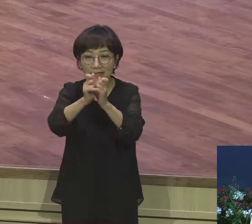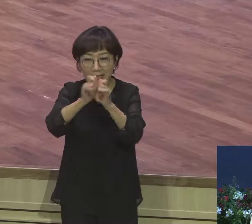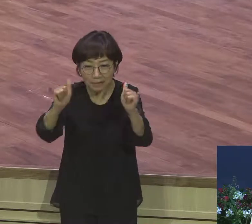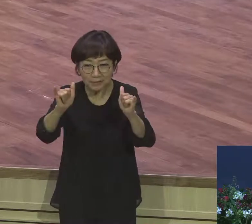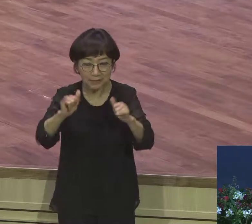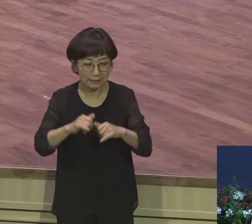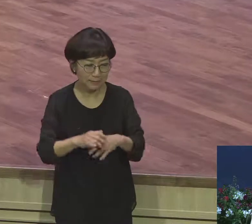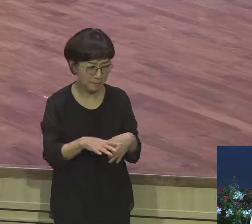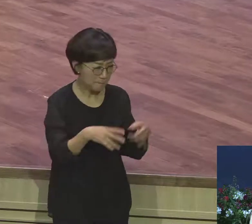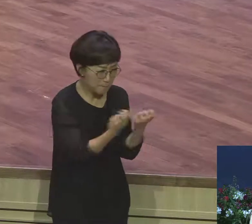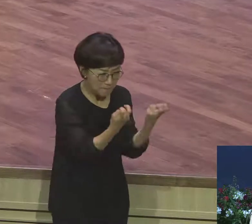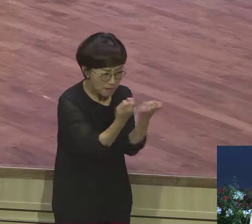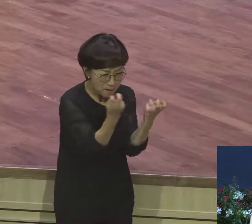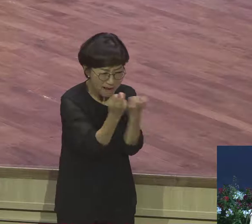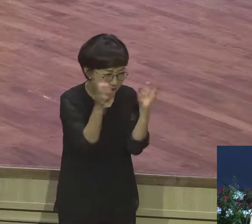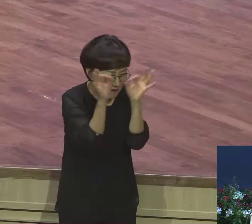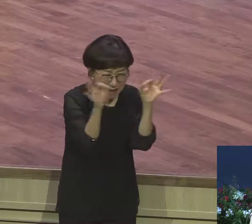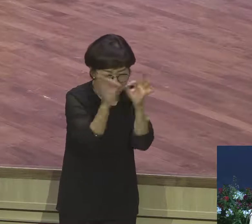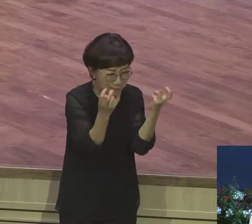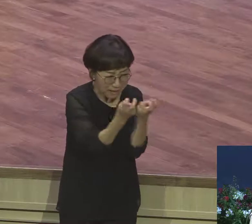수단이 아니라 첫 번째 수단이 되어야 된다